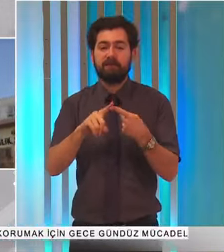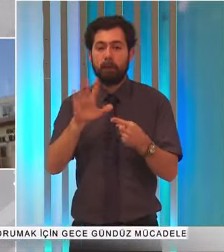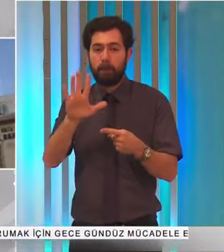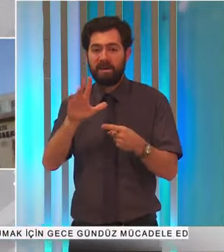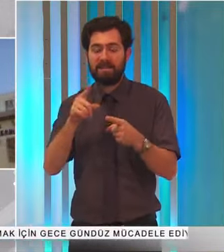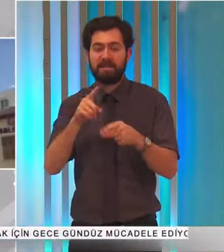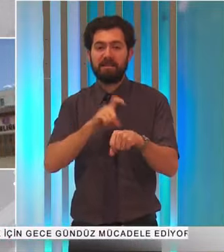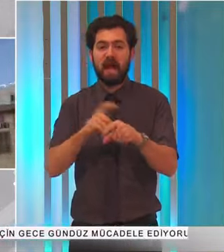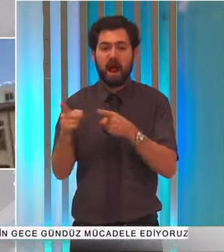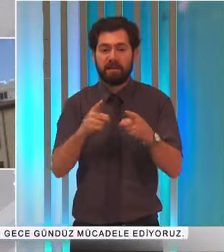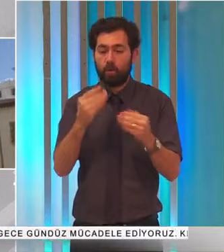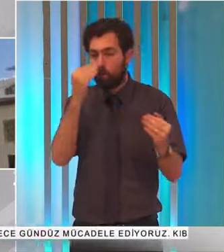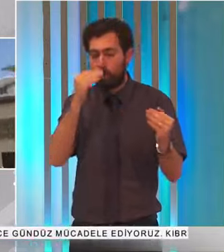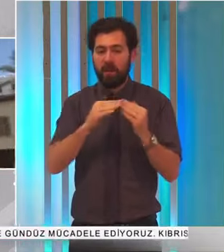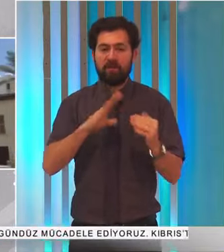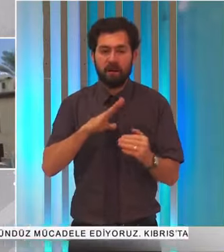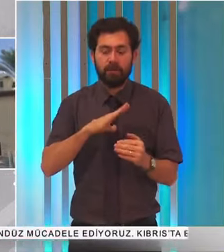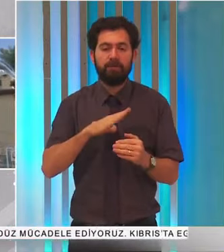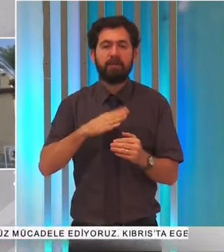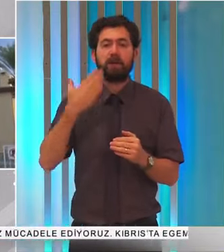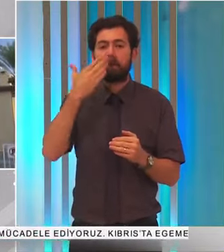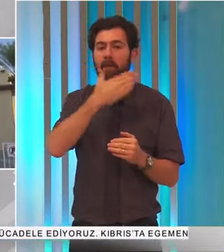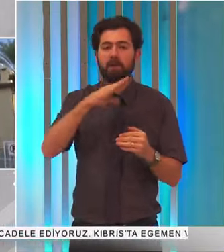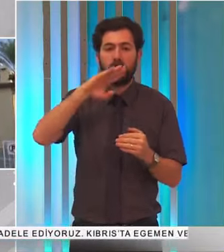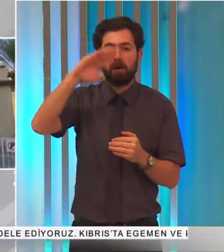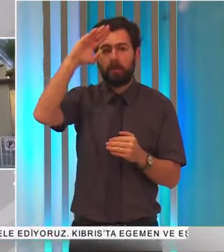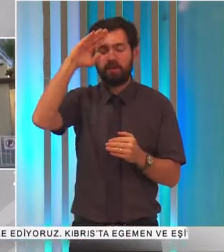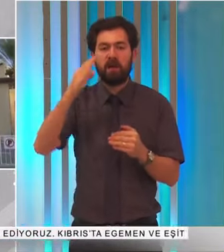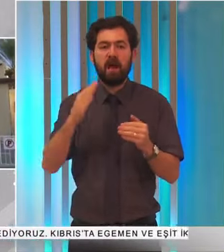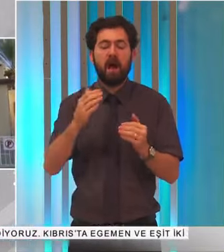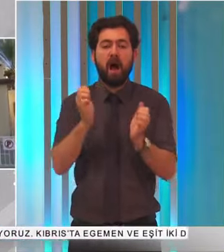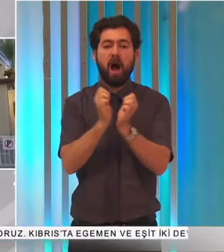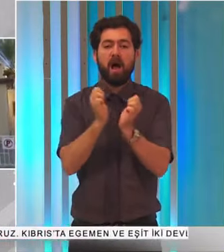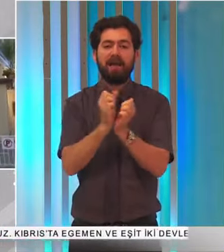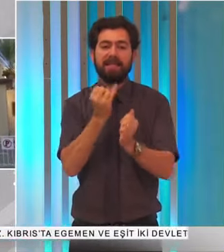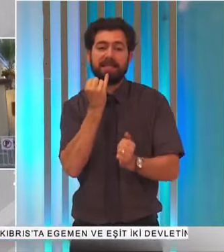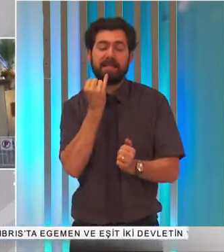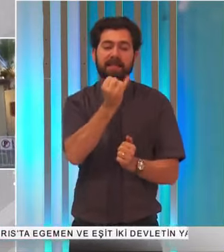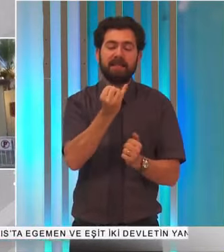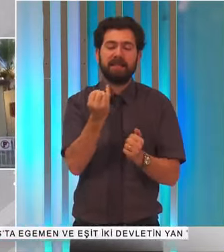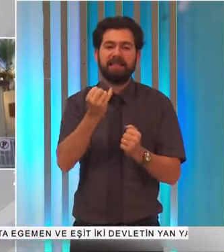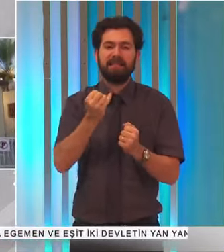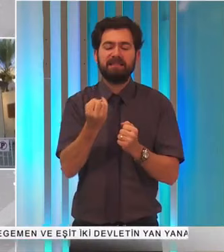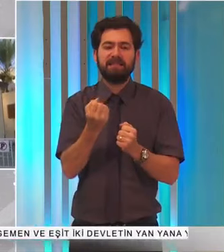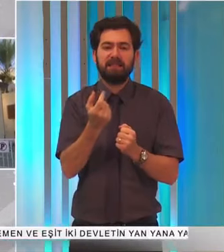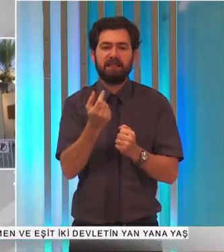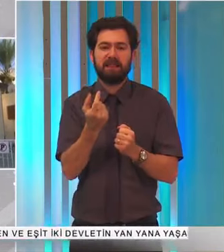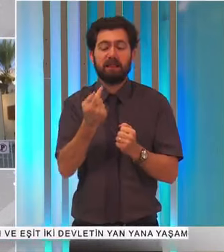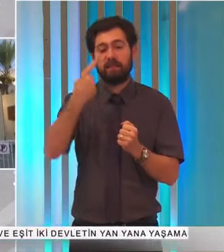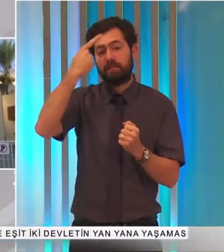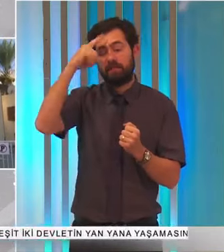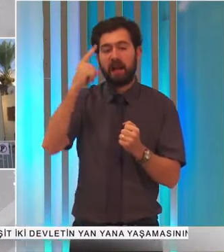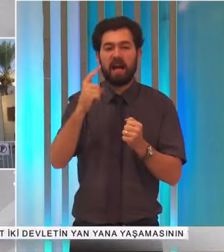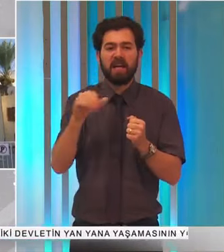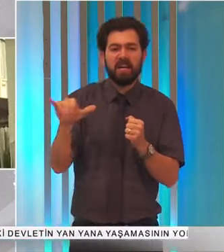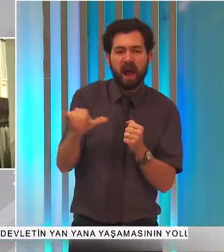Ramazan bayramında ise aile ziyaretlerinin kısıtlanarak sadece çekirdek aile kapsamında